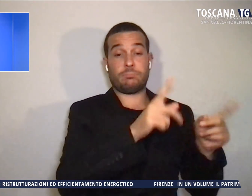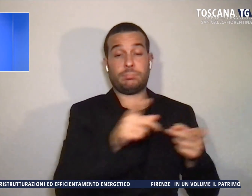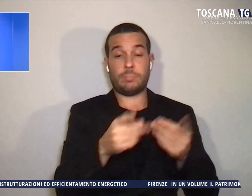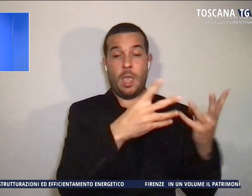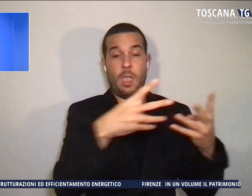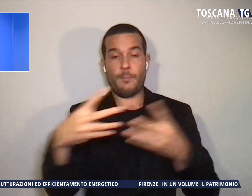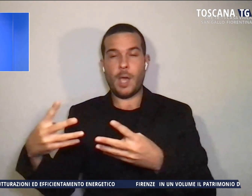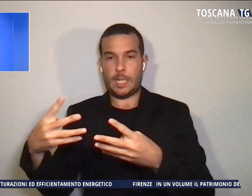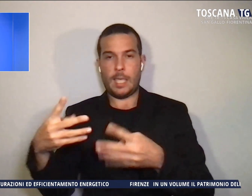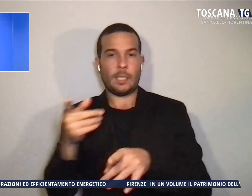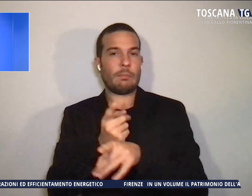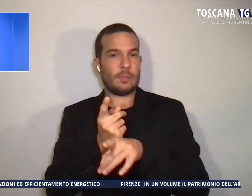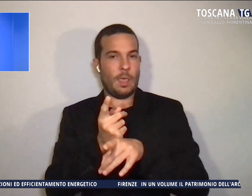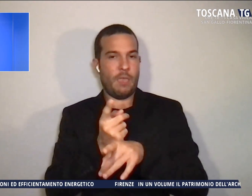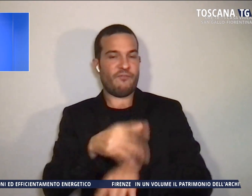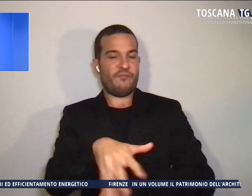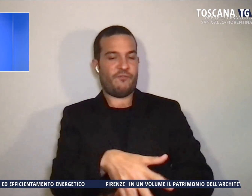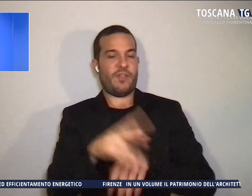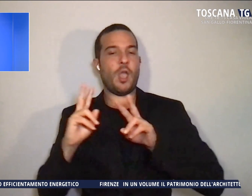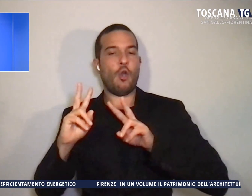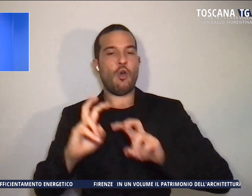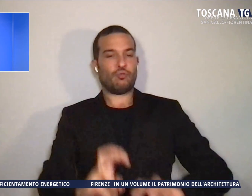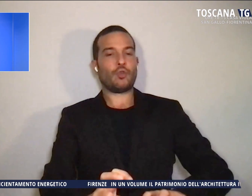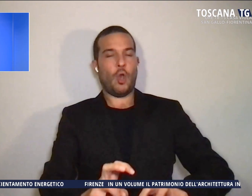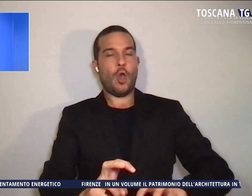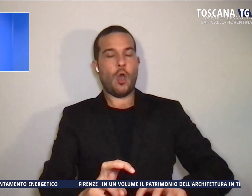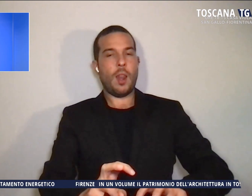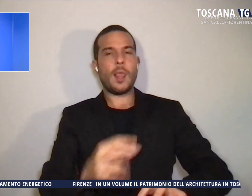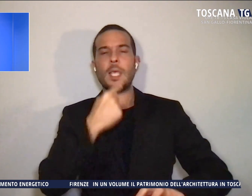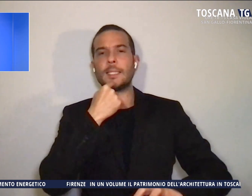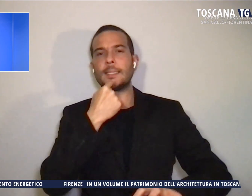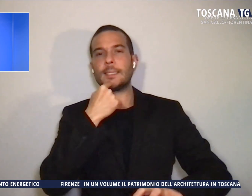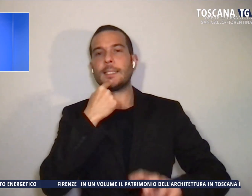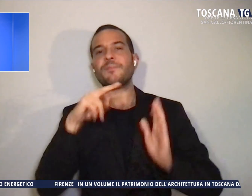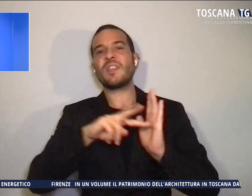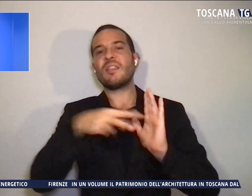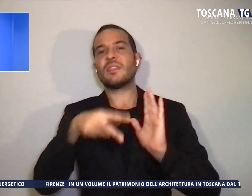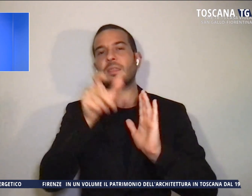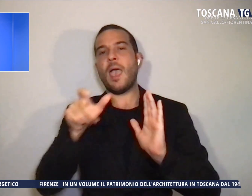controlli e analisi da parte dei tecnici della SOGEI.